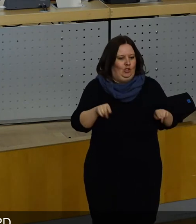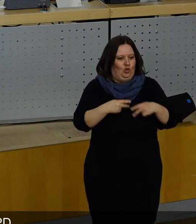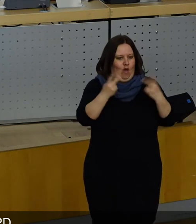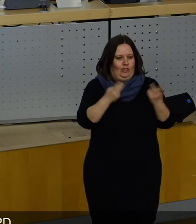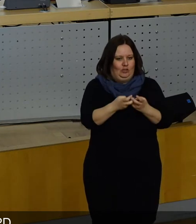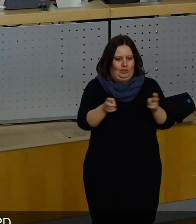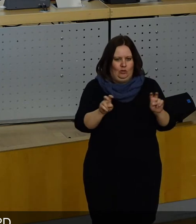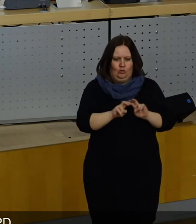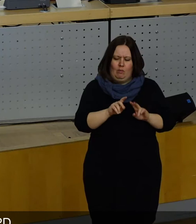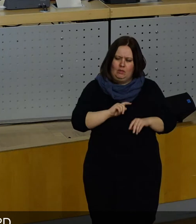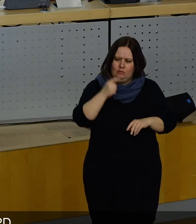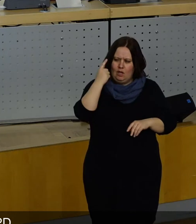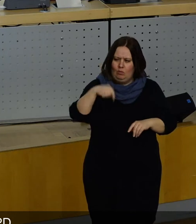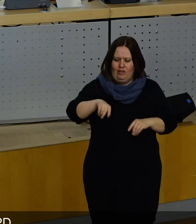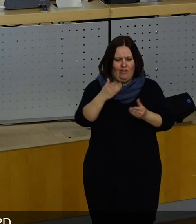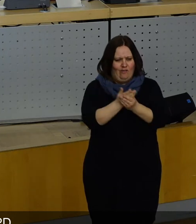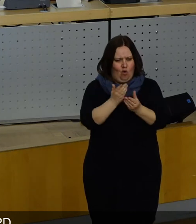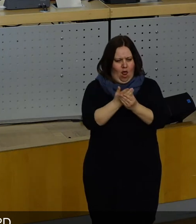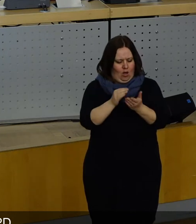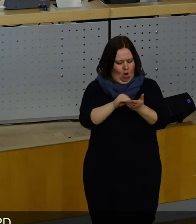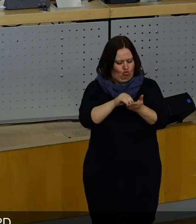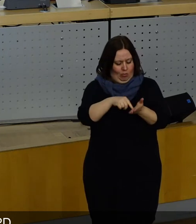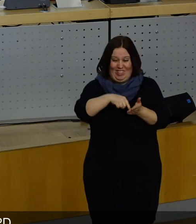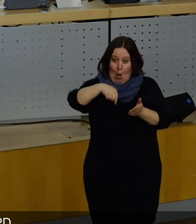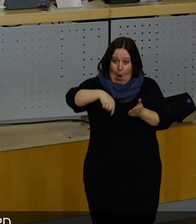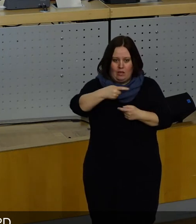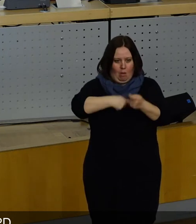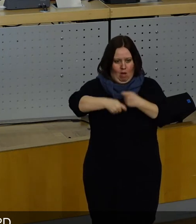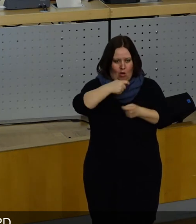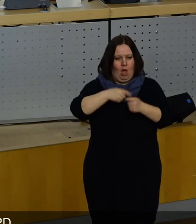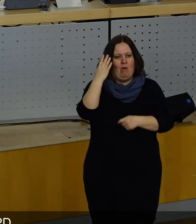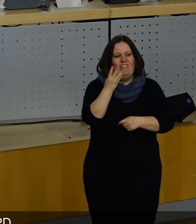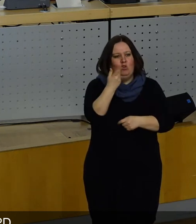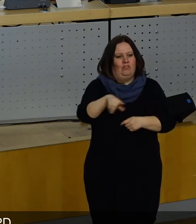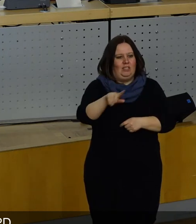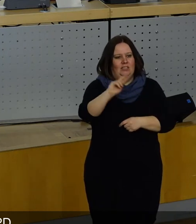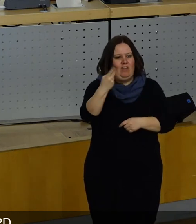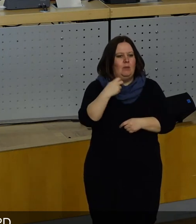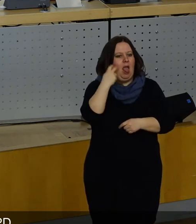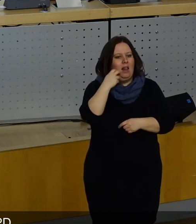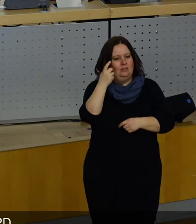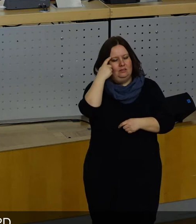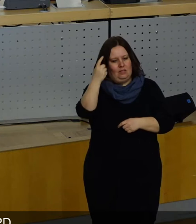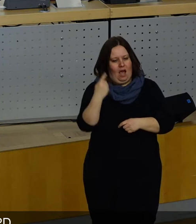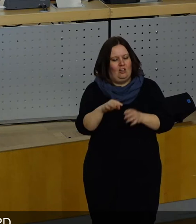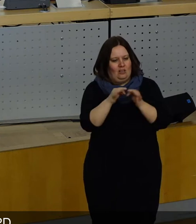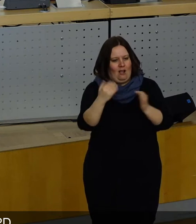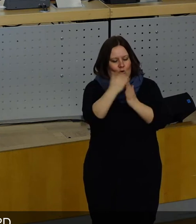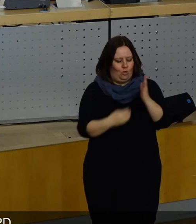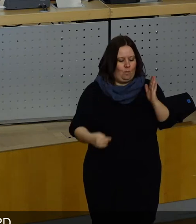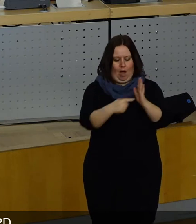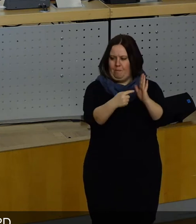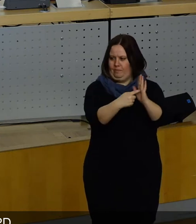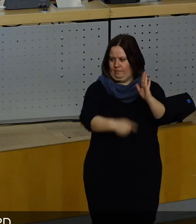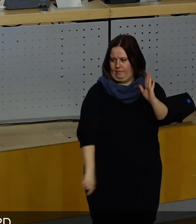zitieren, aber ich glaube, diese Vorlage zur Ausschreibung, die wir heute behandeln, stand am 24.02. im Ältestenrat auf der Tagesordnung.